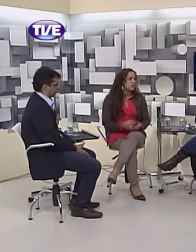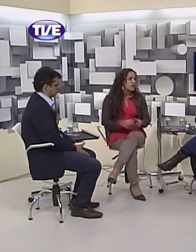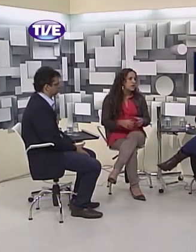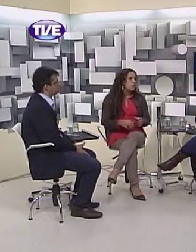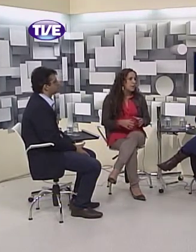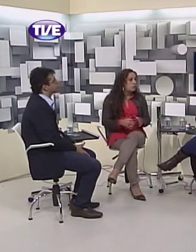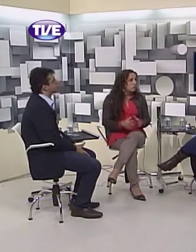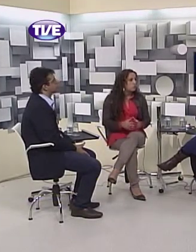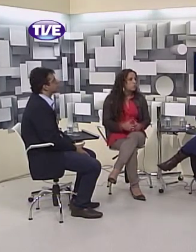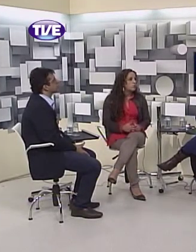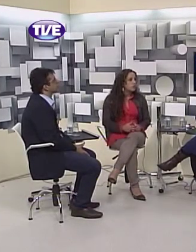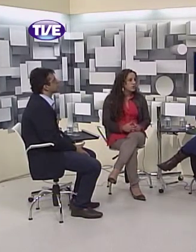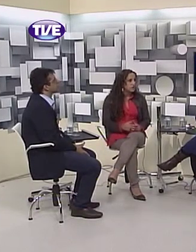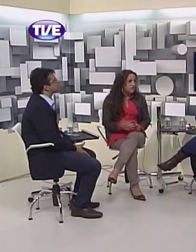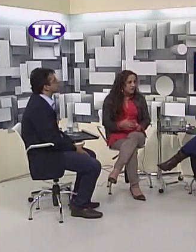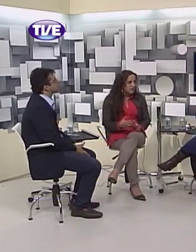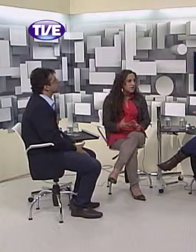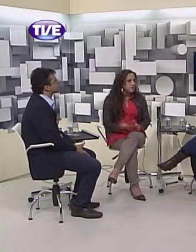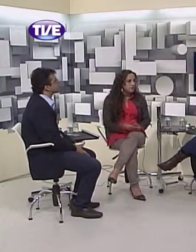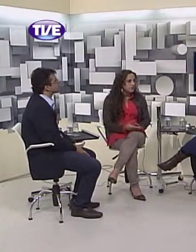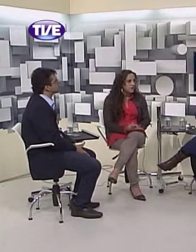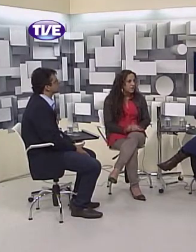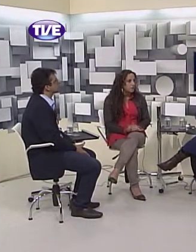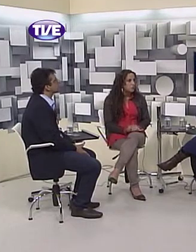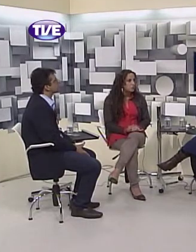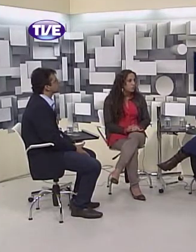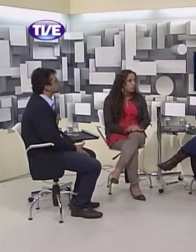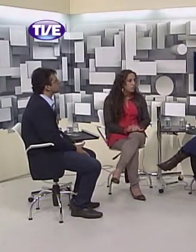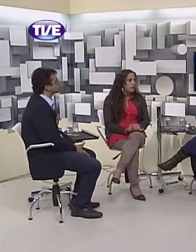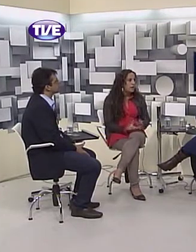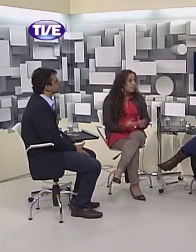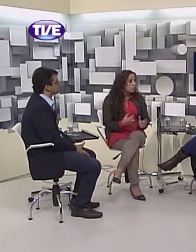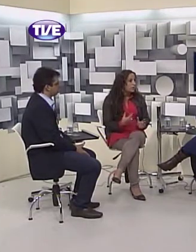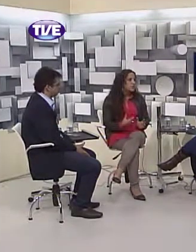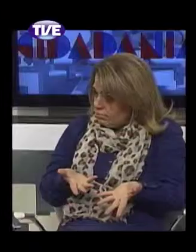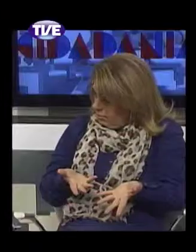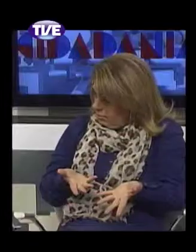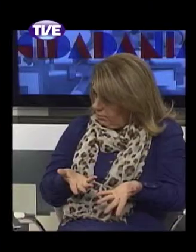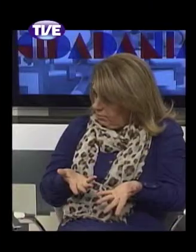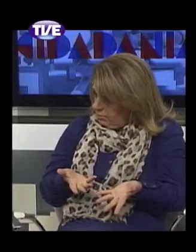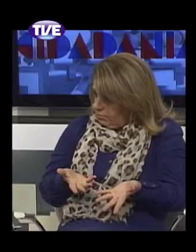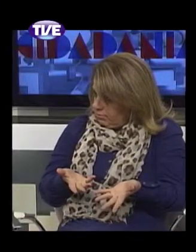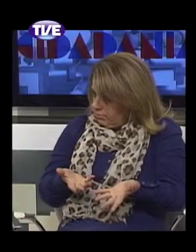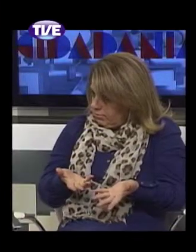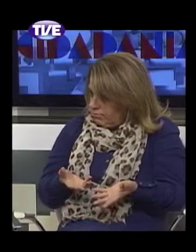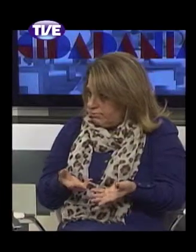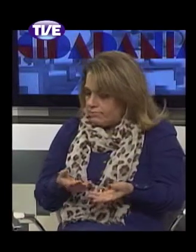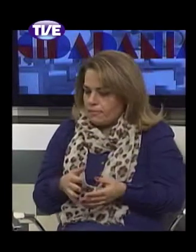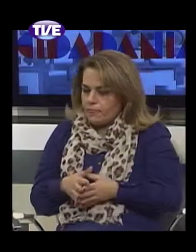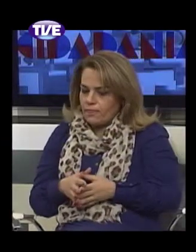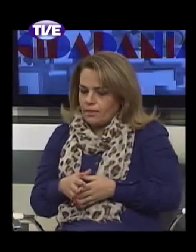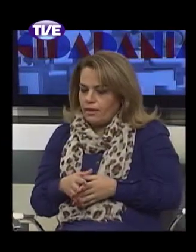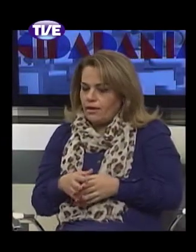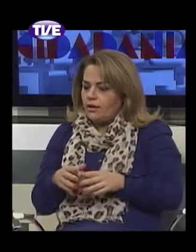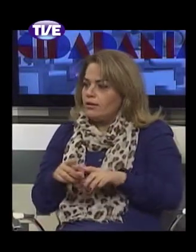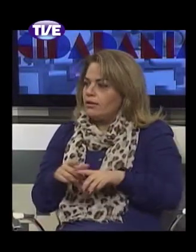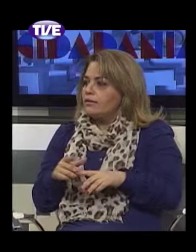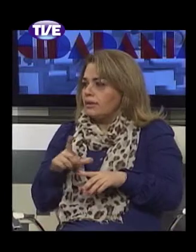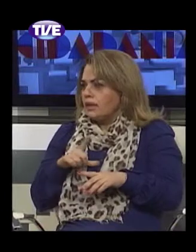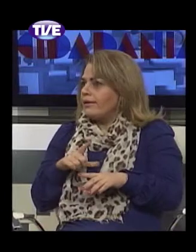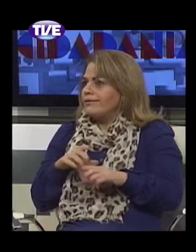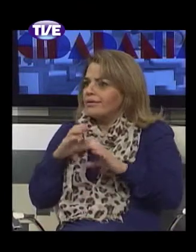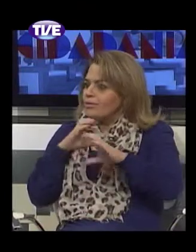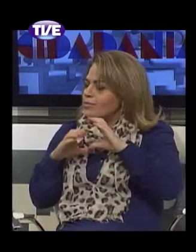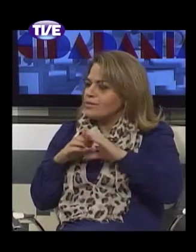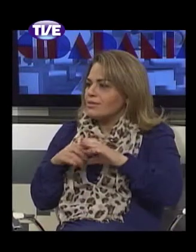digamos assim, para uma comunidade que tem essa característica cultural da comunicação com essa especificidade dos sinais.